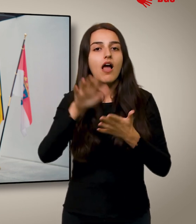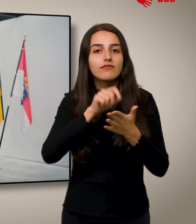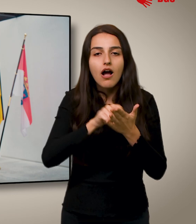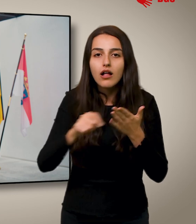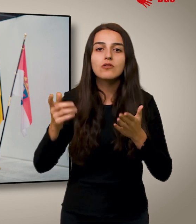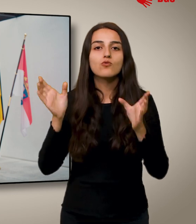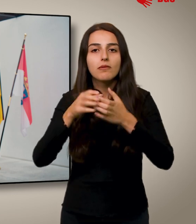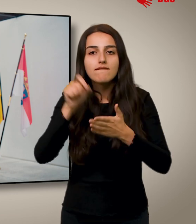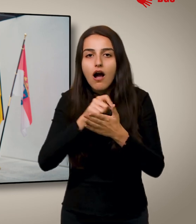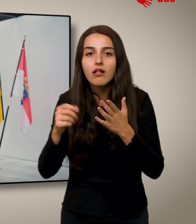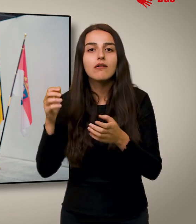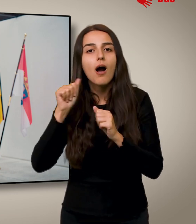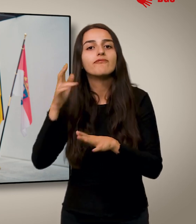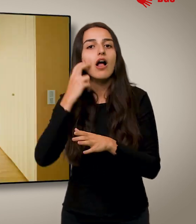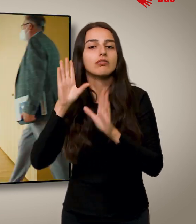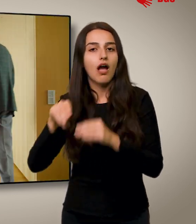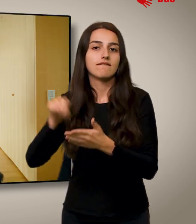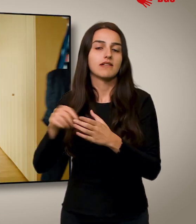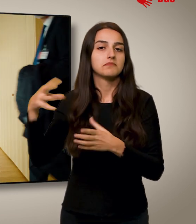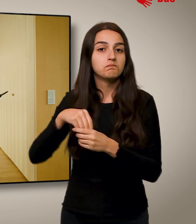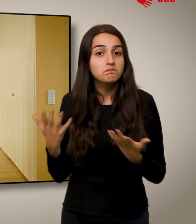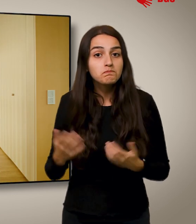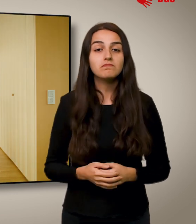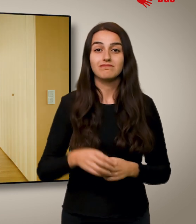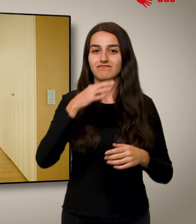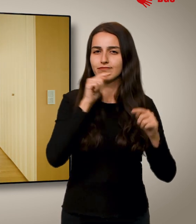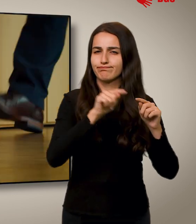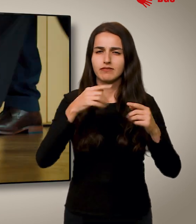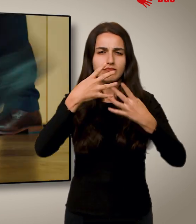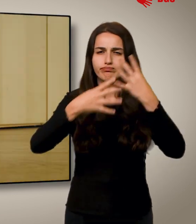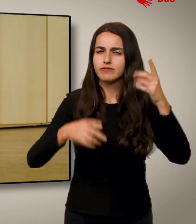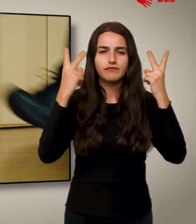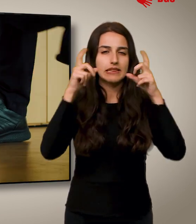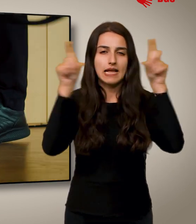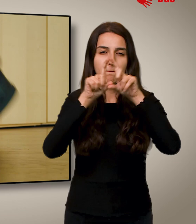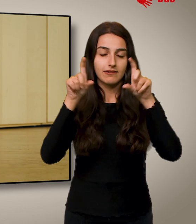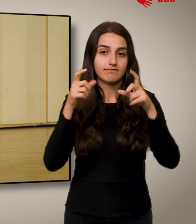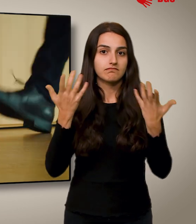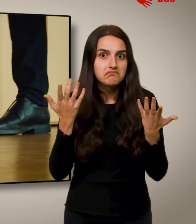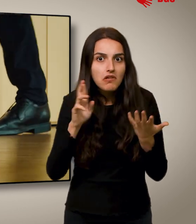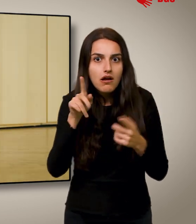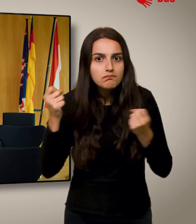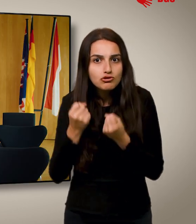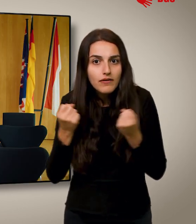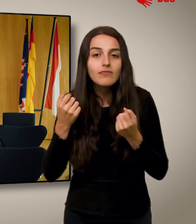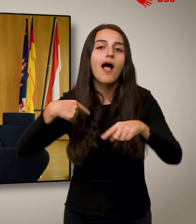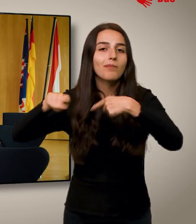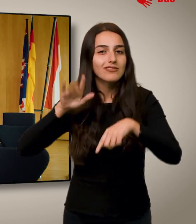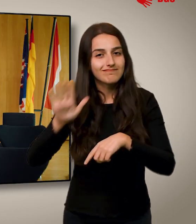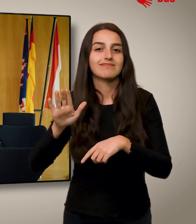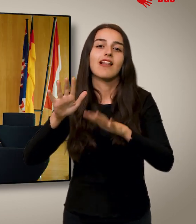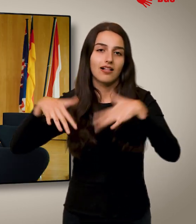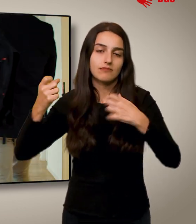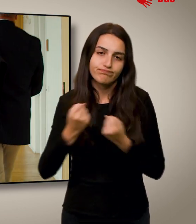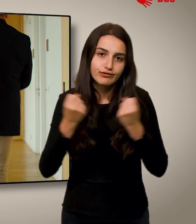Menschen an Landtags und Kommunalwahlen teilnehmen? Mit diesen und vielen weiteren wichtigen Themen beschäftigen sich die Abgeordneten des